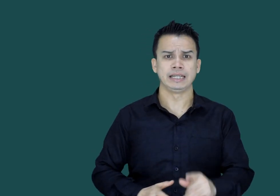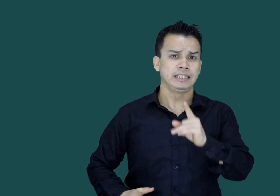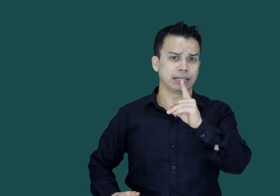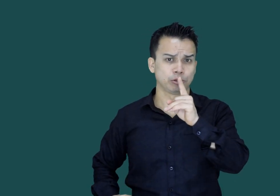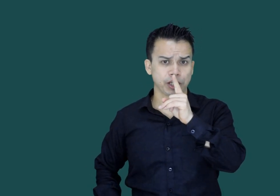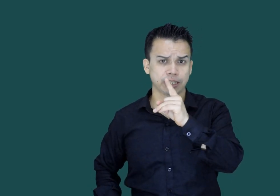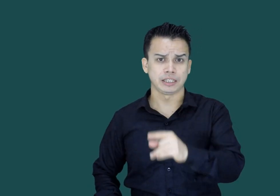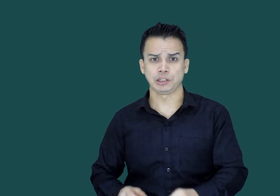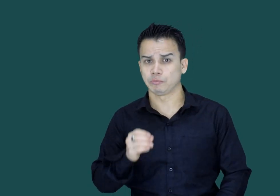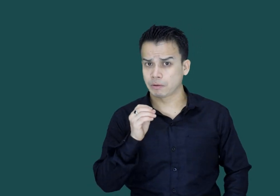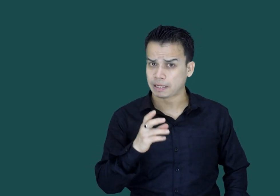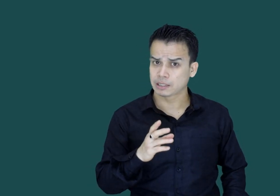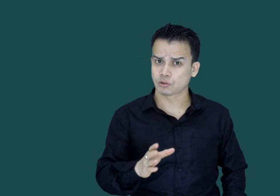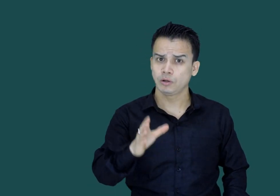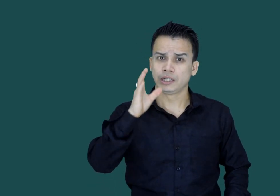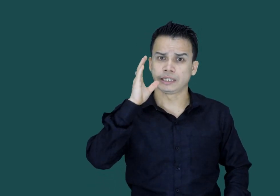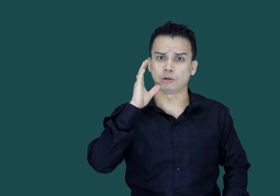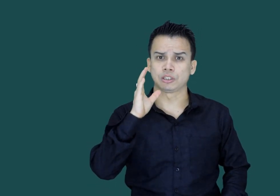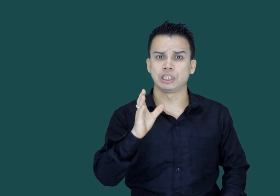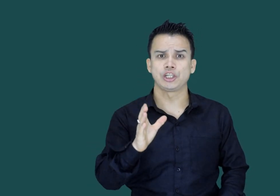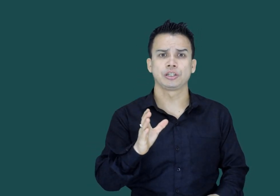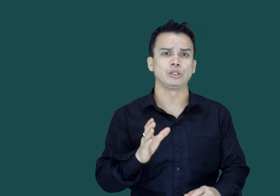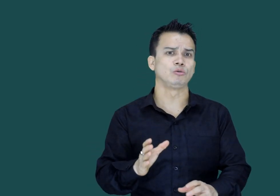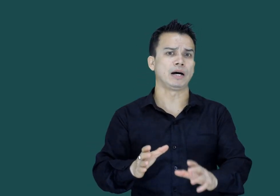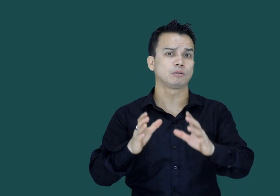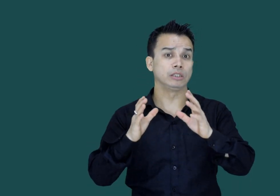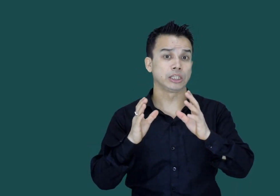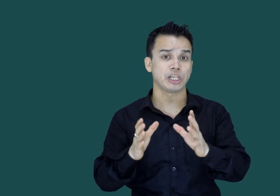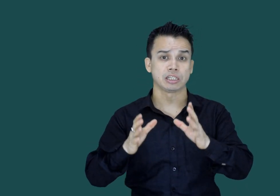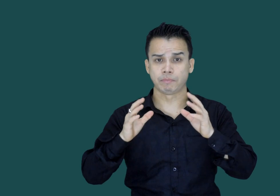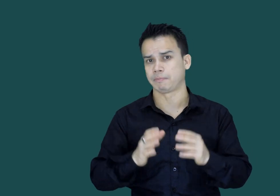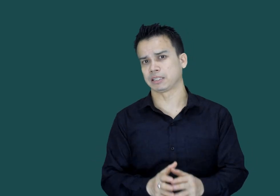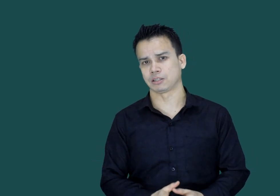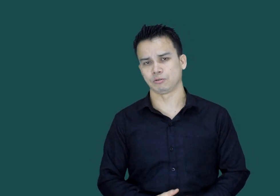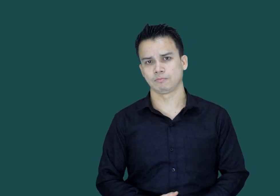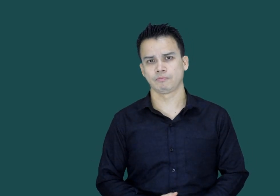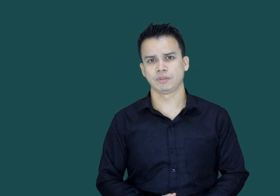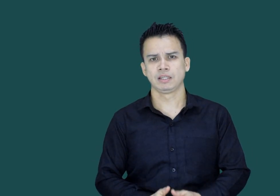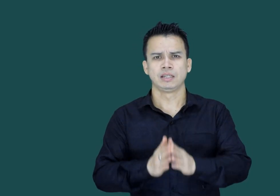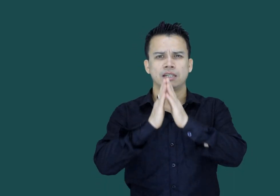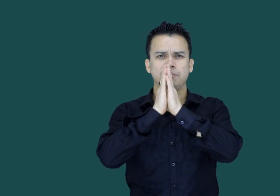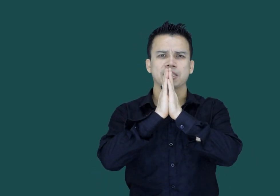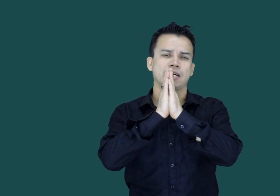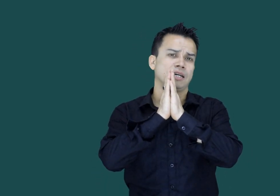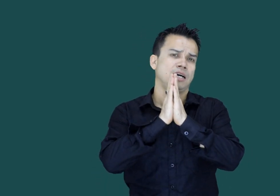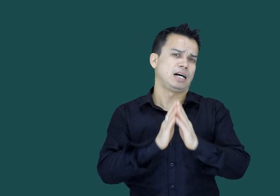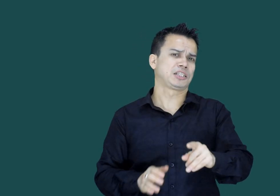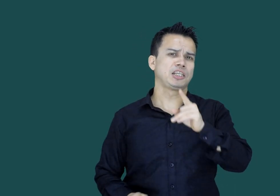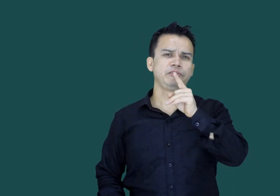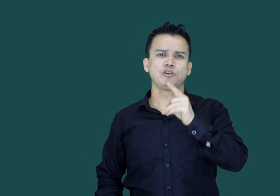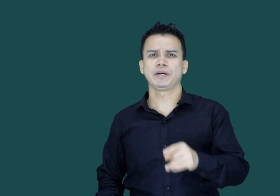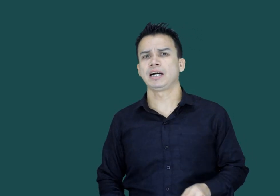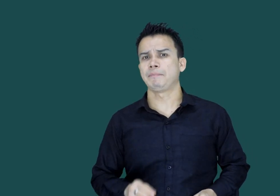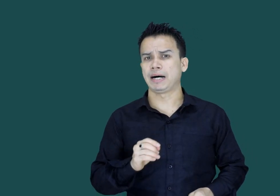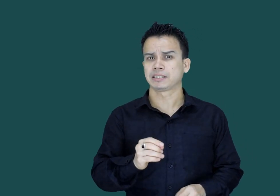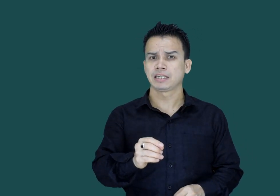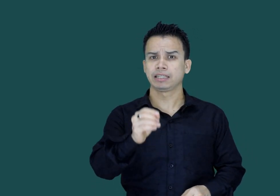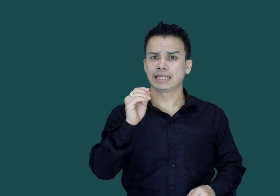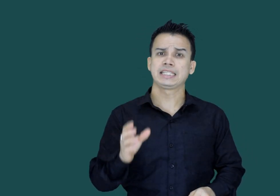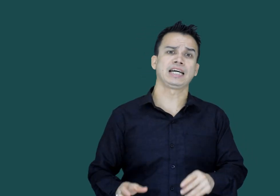یا تو شکشہ نیتی کو برباد کر دو یا اس دیش کے یوبا کو نشے سے برباد کر دو نمسکار آج کی اس ویڈیو میں ہم بات کریں گے کیسے